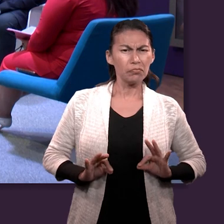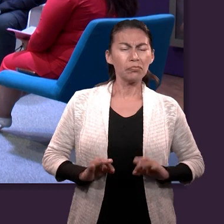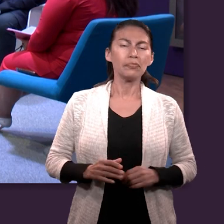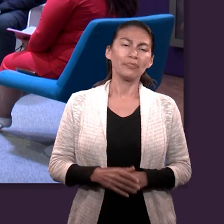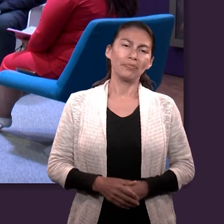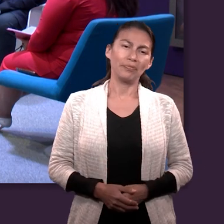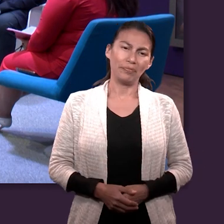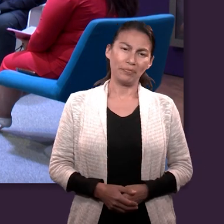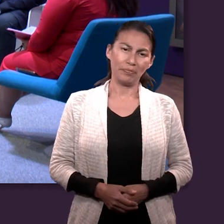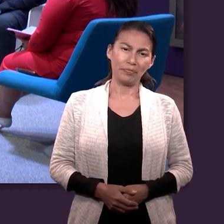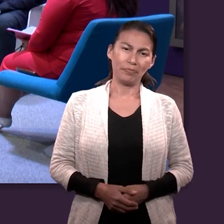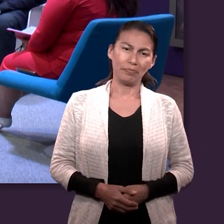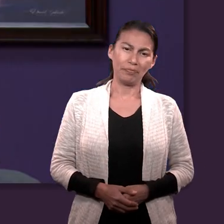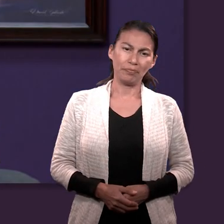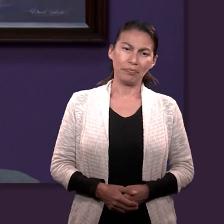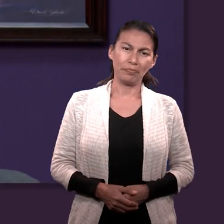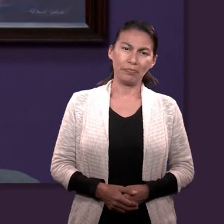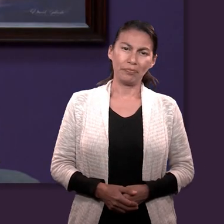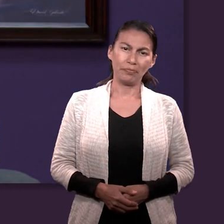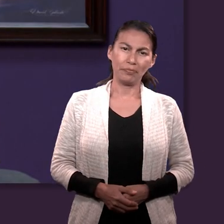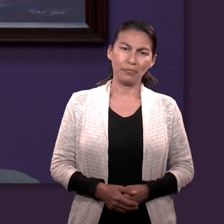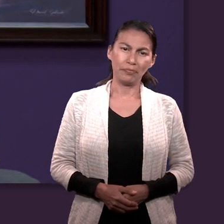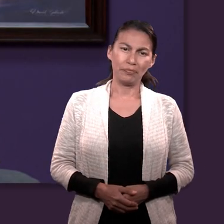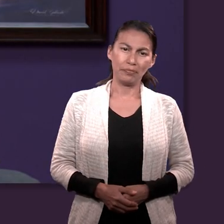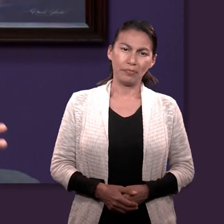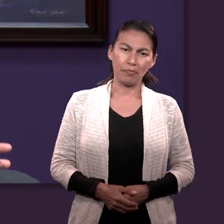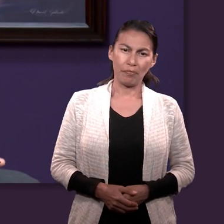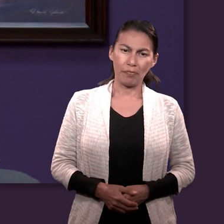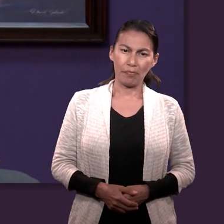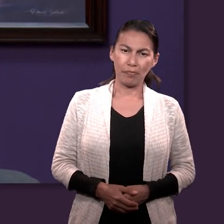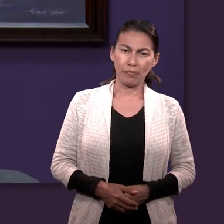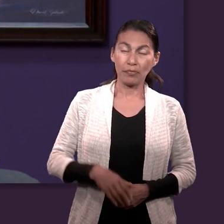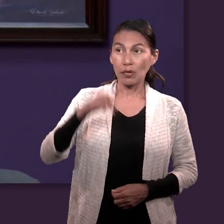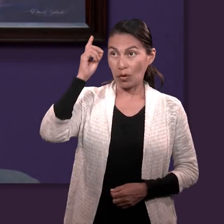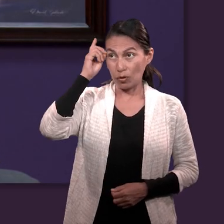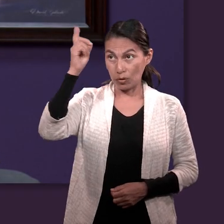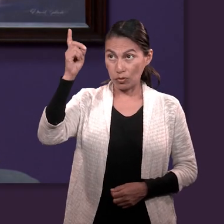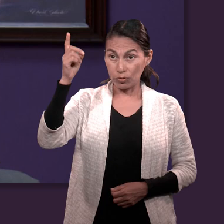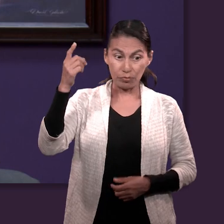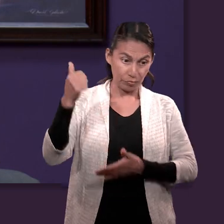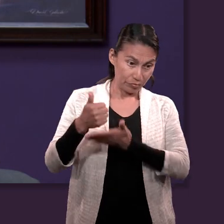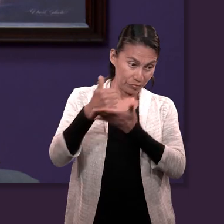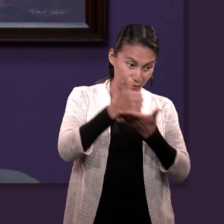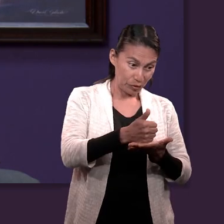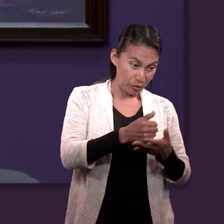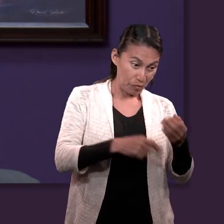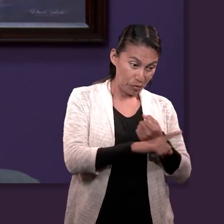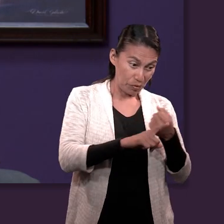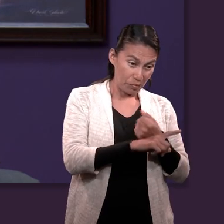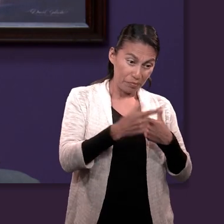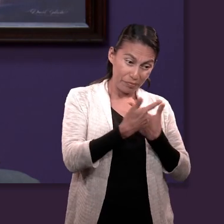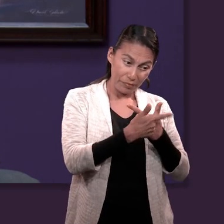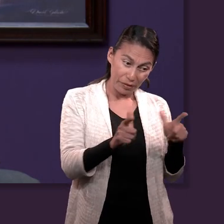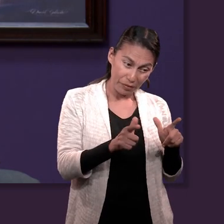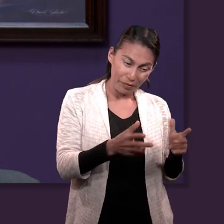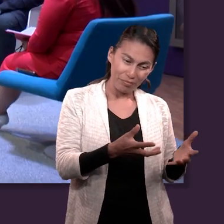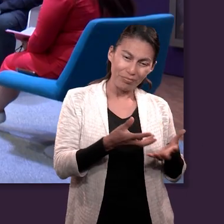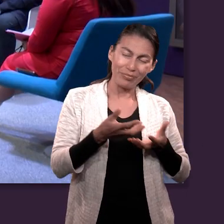confiaba en un Dios que lo iba a sacar del problema, ¿no? Así es. ¿Alguno más? Pues yo creo que